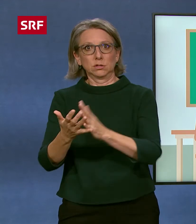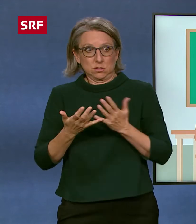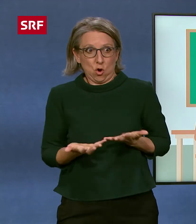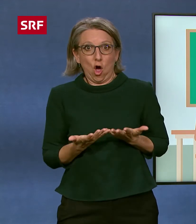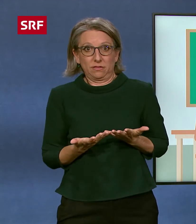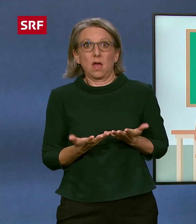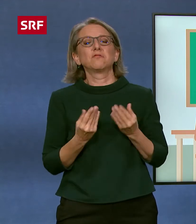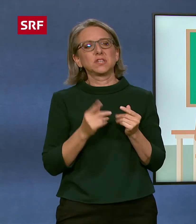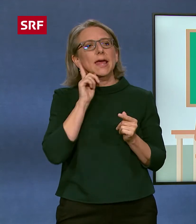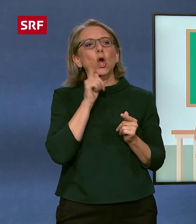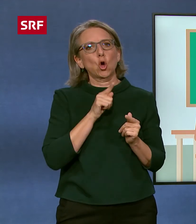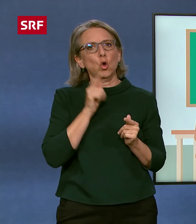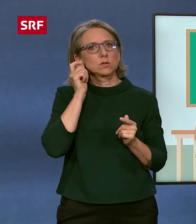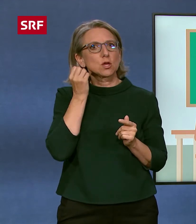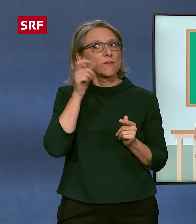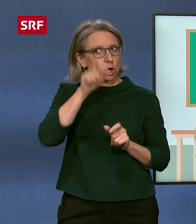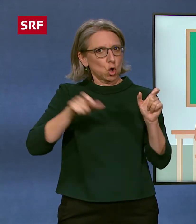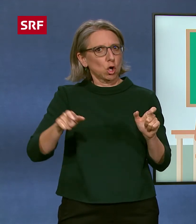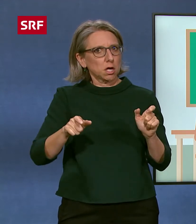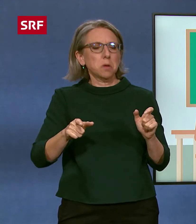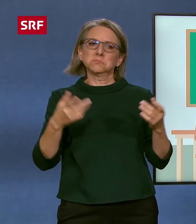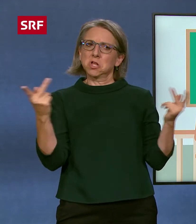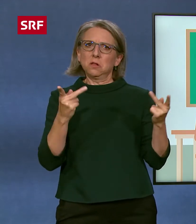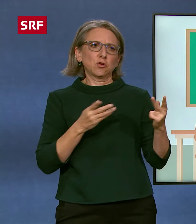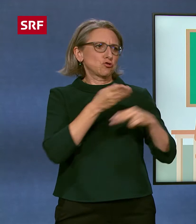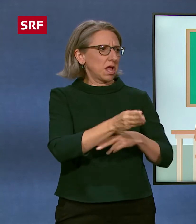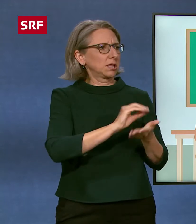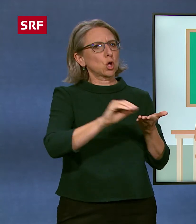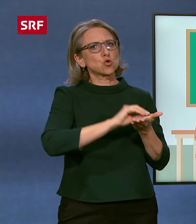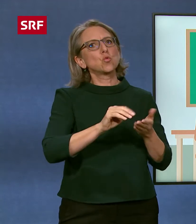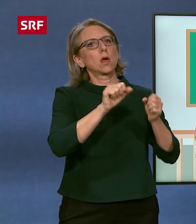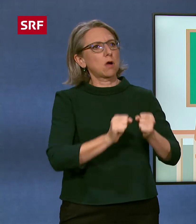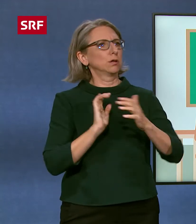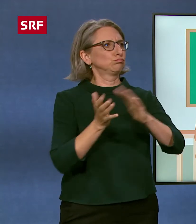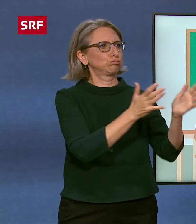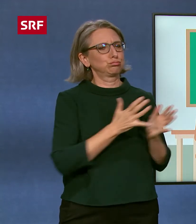Gehörlose oder Schwerhörige selbstverständlich in ihrer Schule Gebärdensprache zu verwenden.